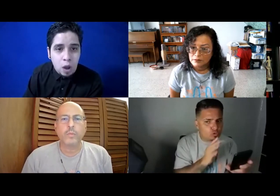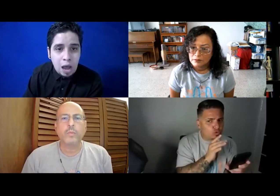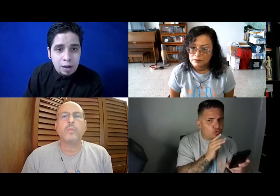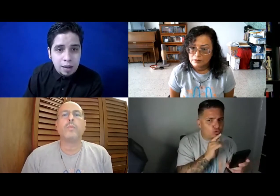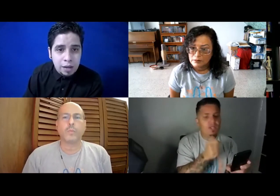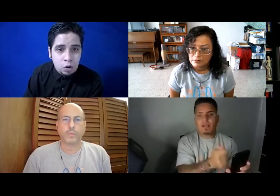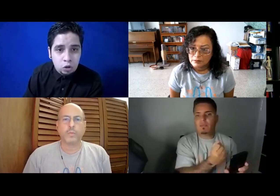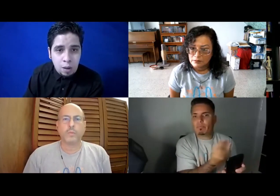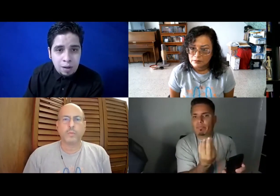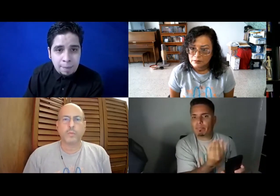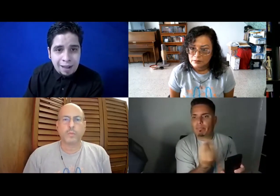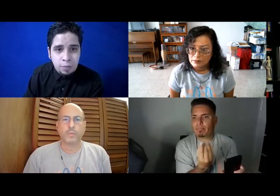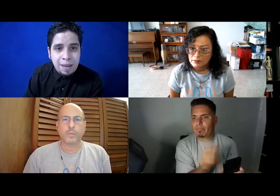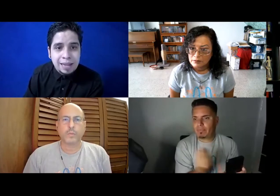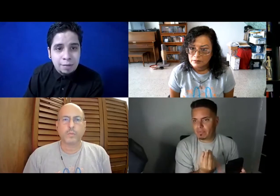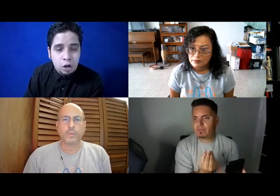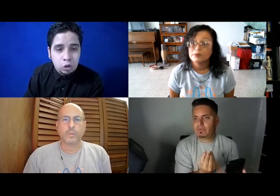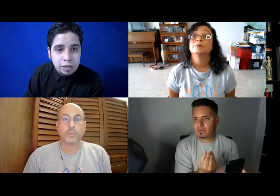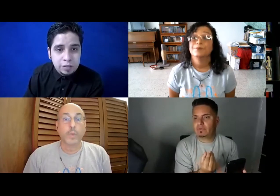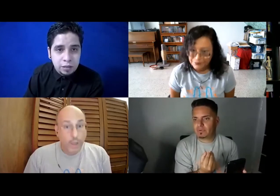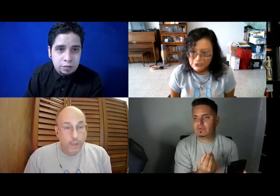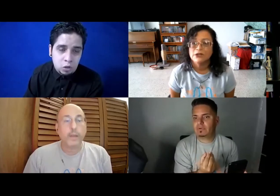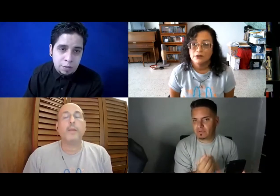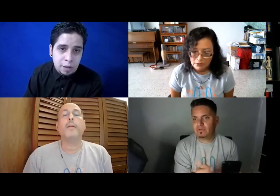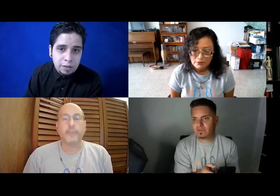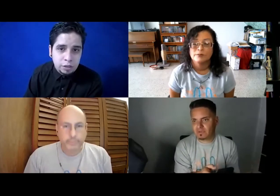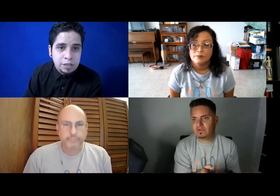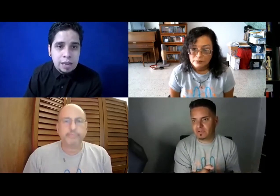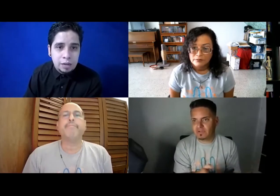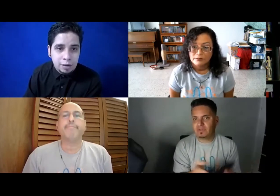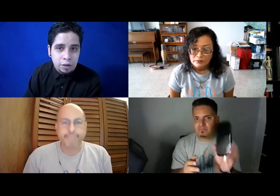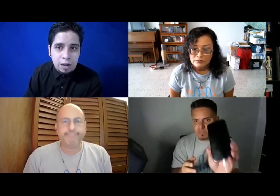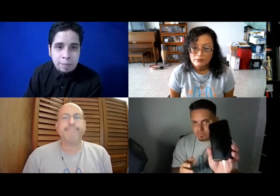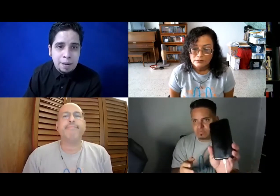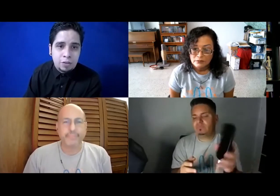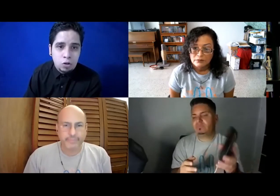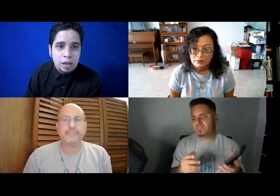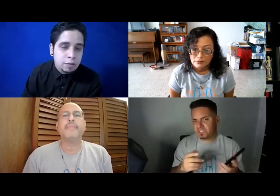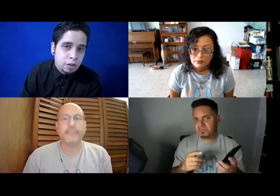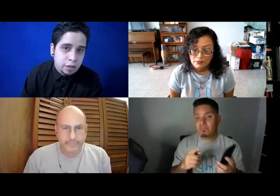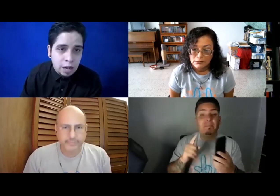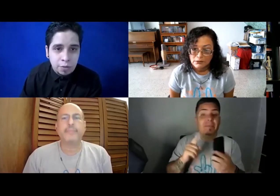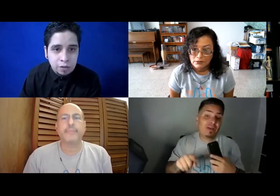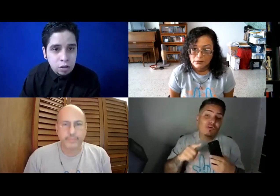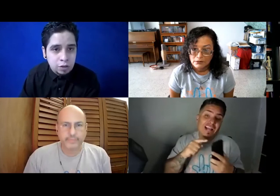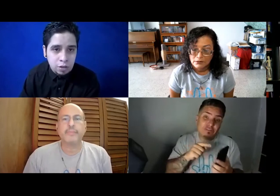hablas y cuando tú hablas la aplicación misma escribe lo que tú dices, o automáticamente no tiene ni que escribirlo, ya la misma aplicación la escribe, se le enseña a la persona a sueldo, a sueldo,